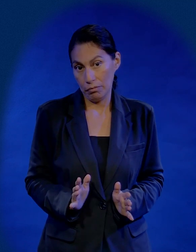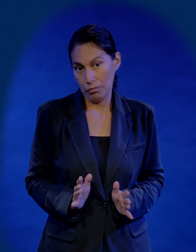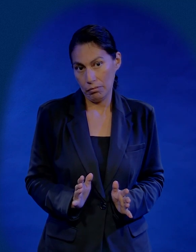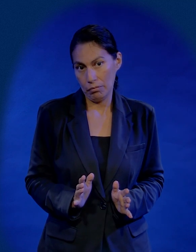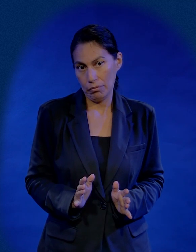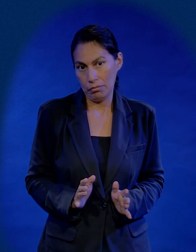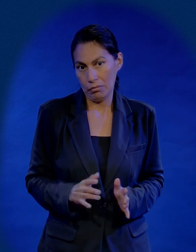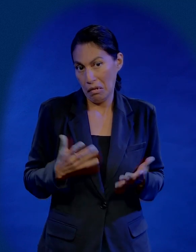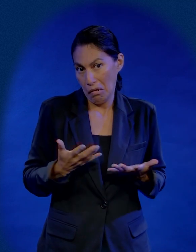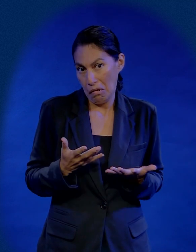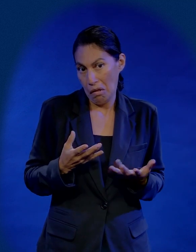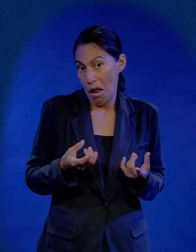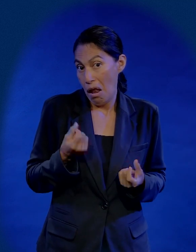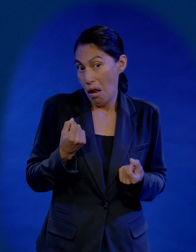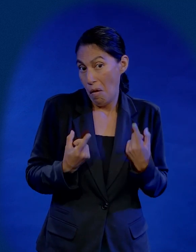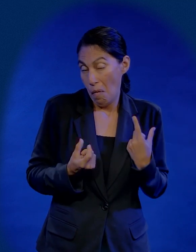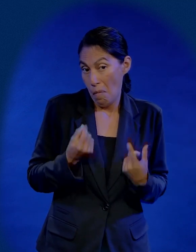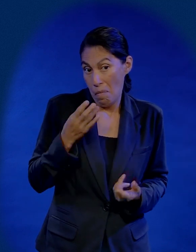Digo, pues, si te vas a perder.